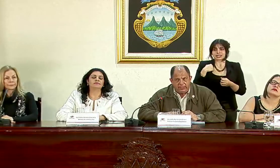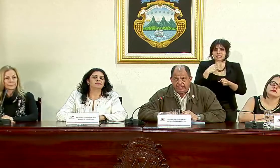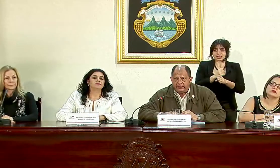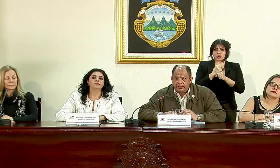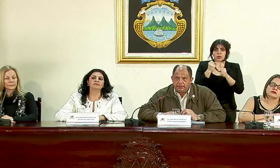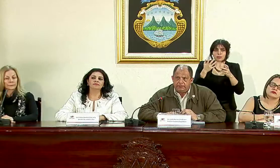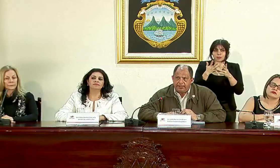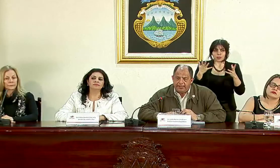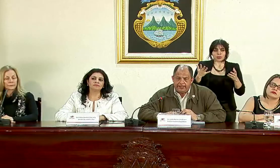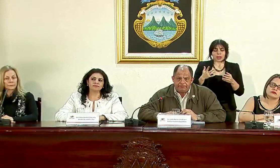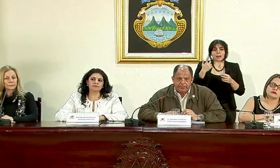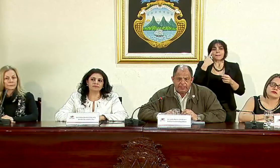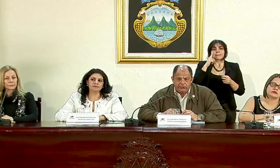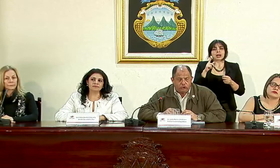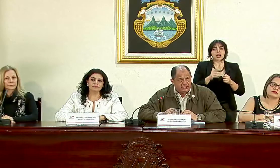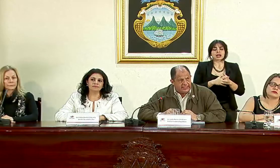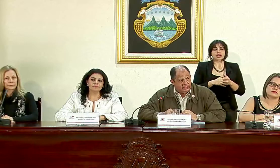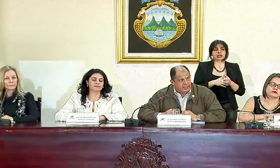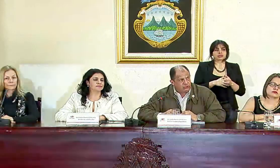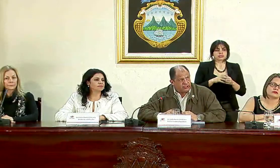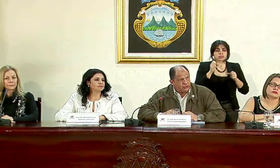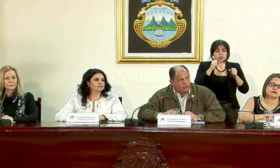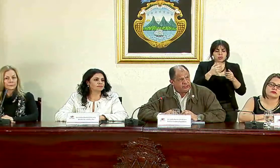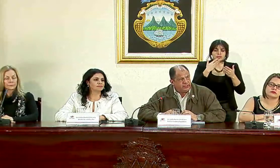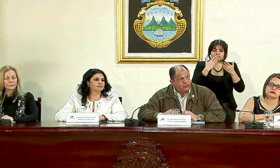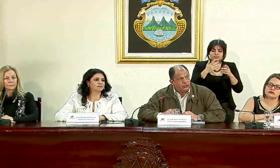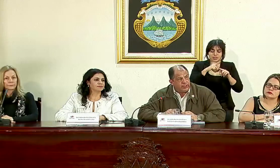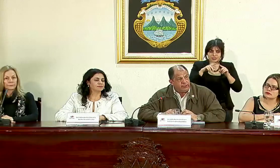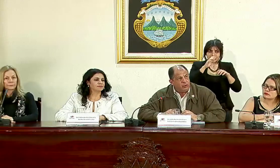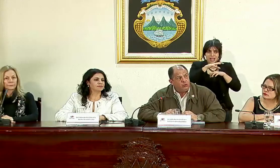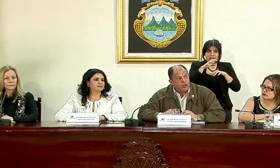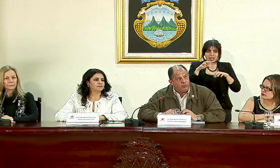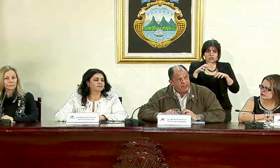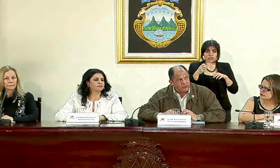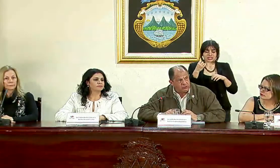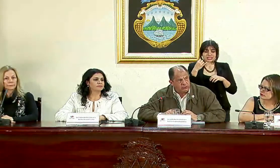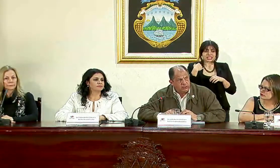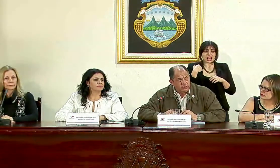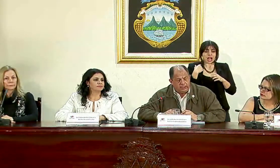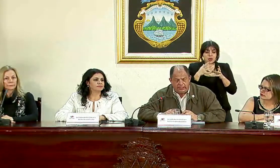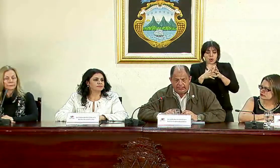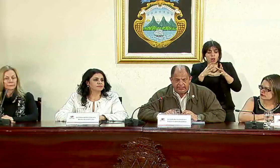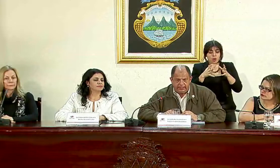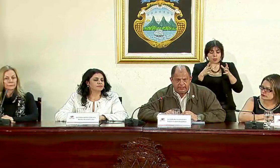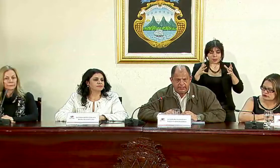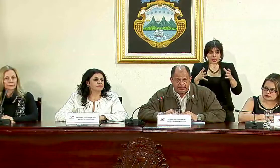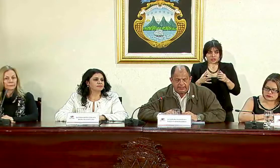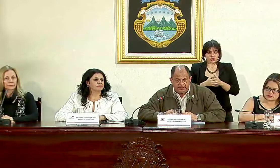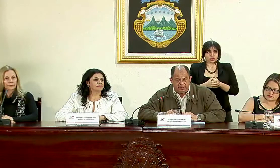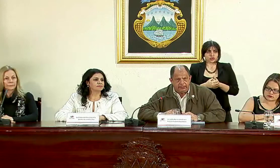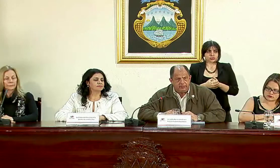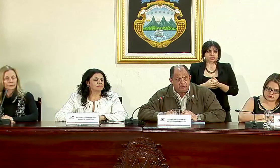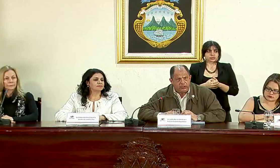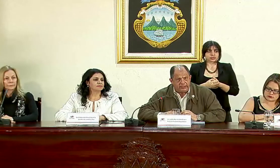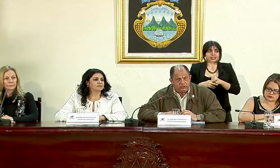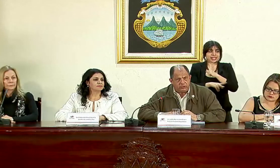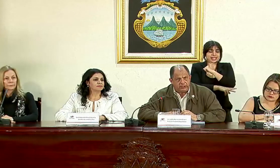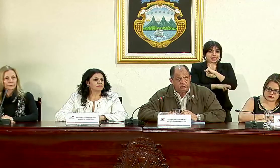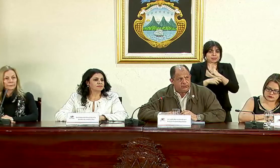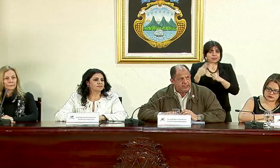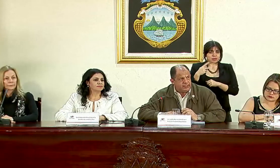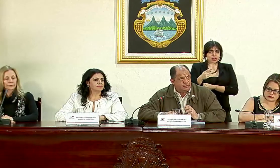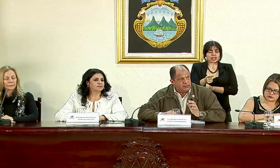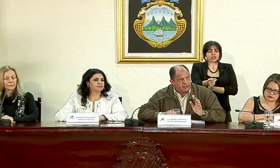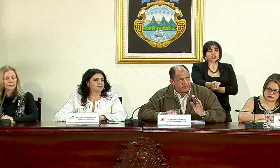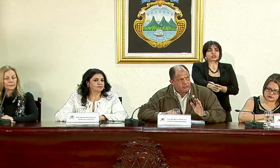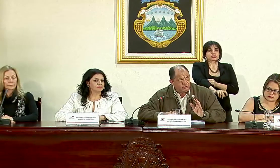seguridad pública para dotar a los cantones en donde ha habido un aumento en el en el crimen violento